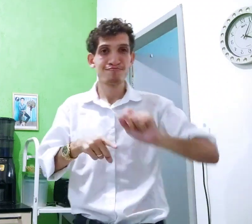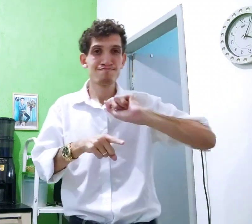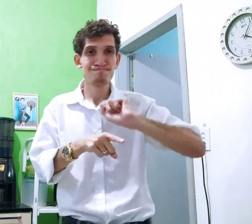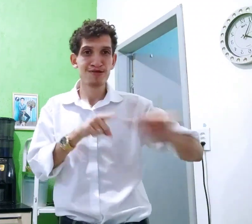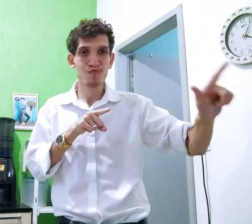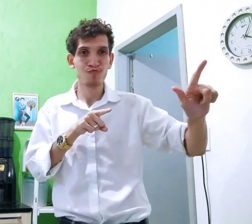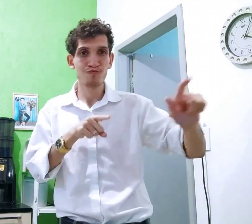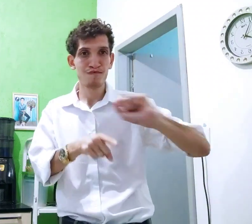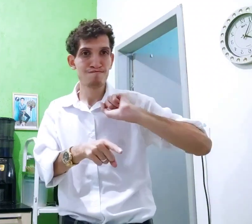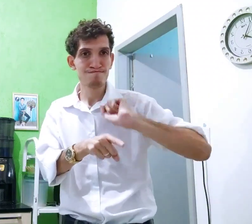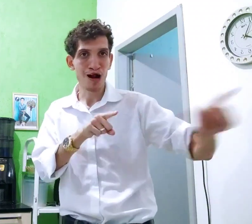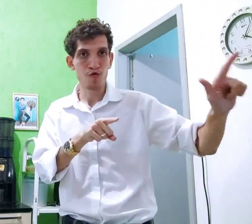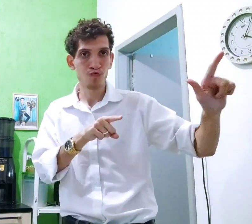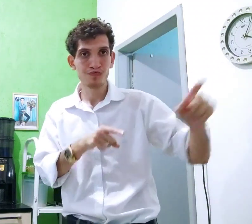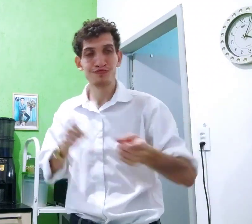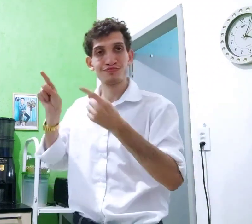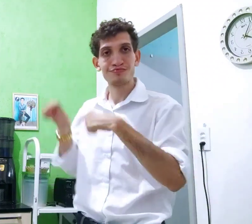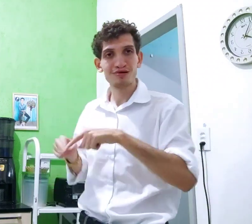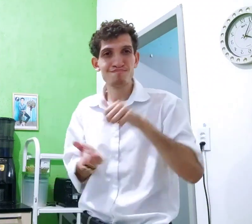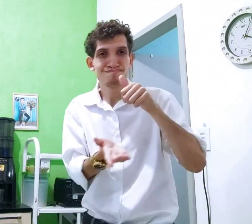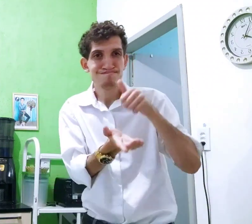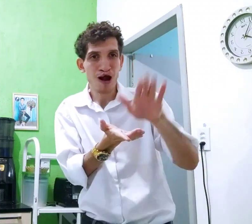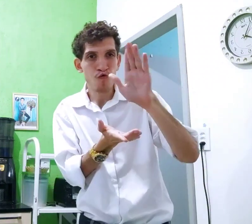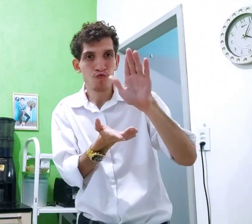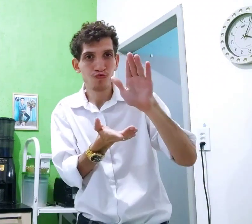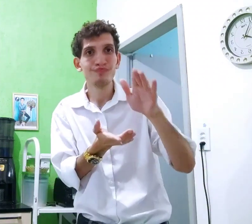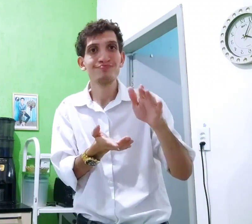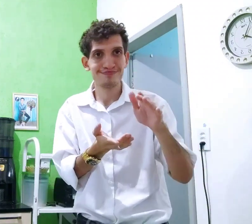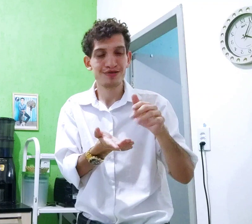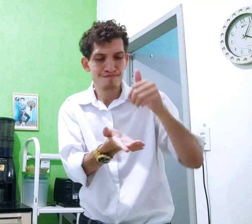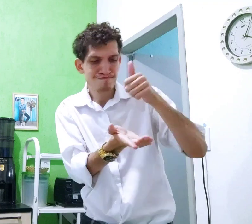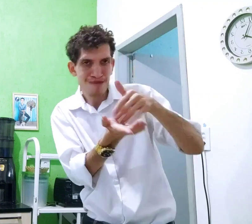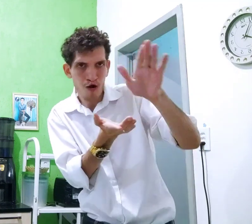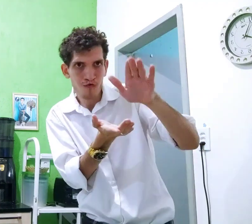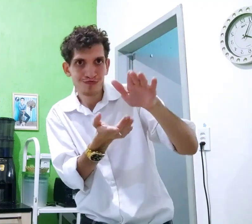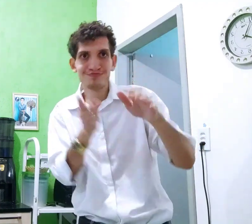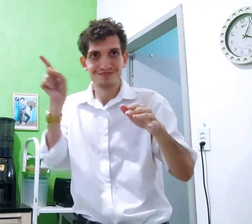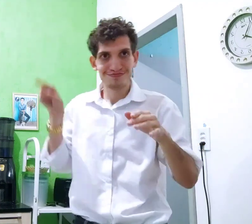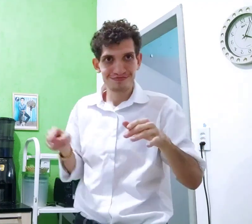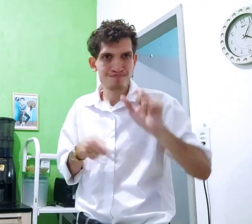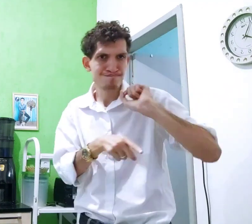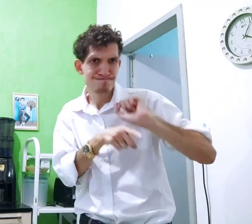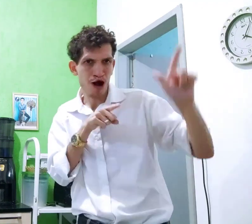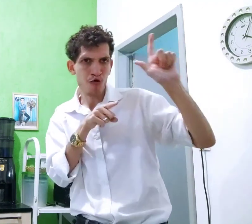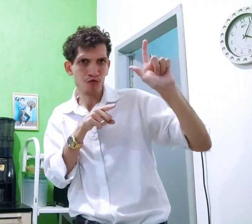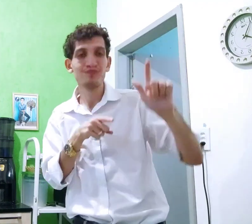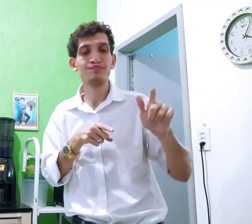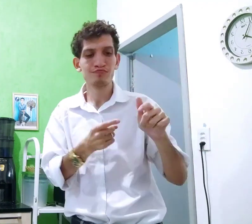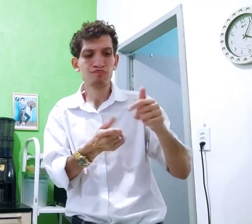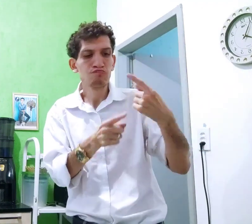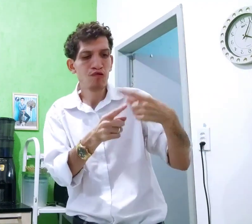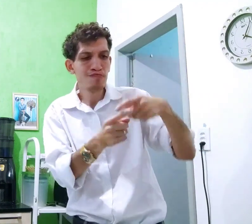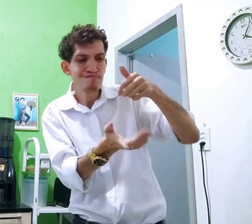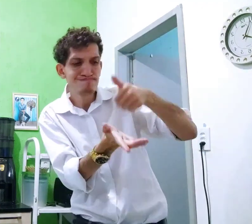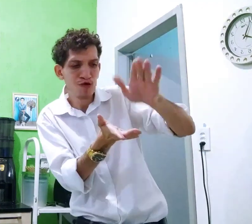sinalizo assim, a primeira, expulsar e a segunda, demitir. Então, demitir e expulsar.